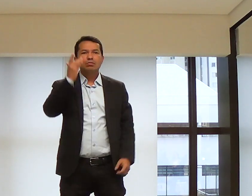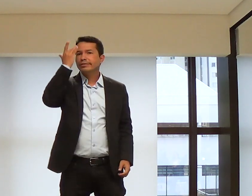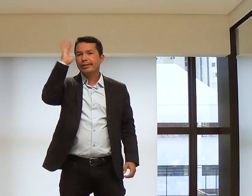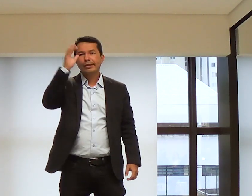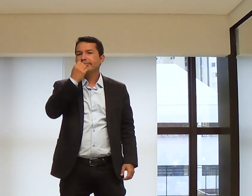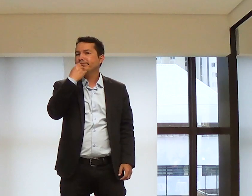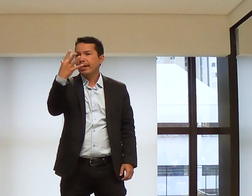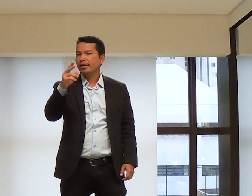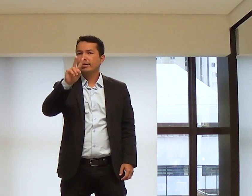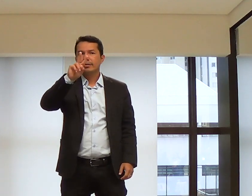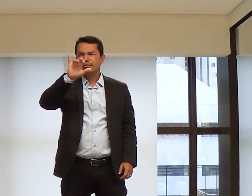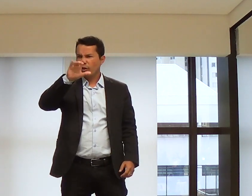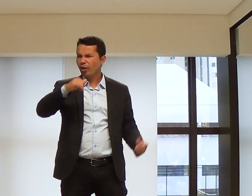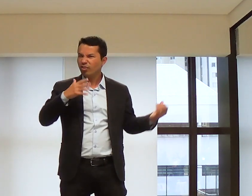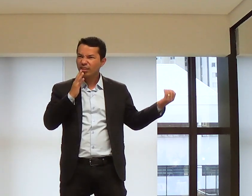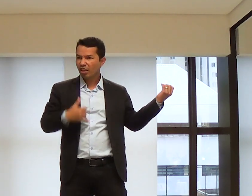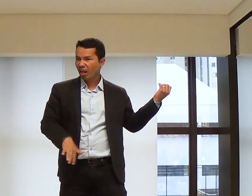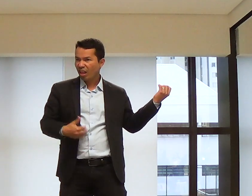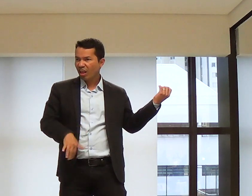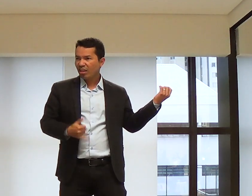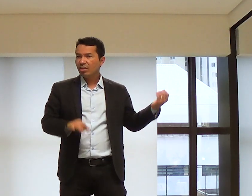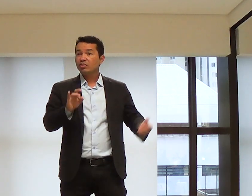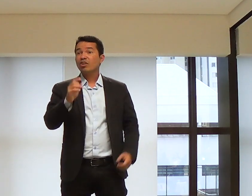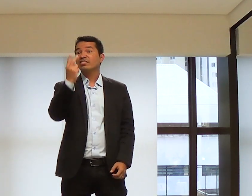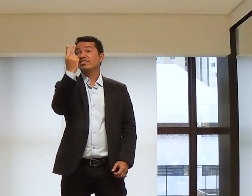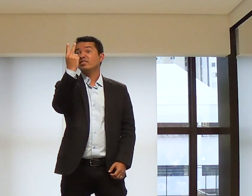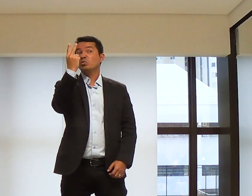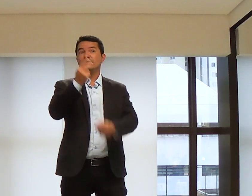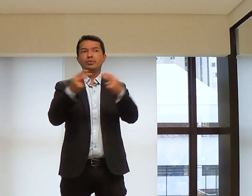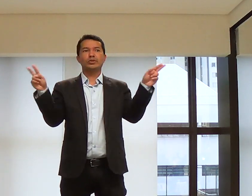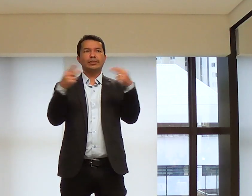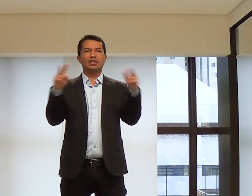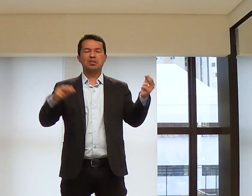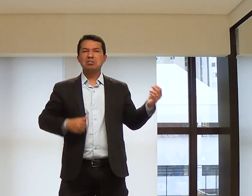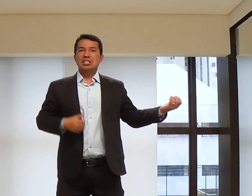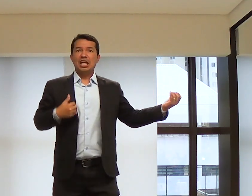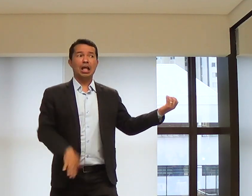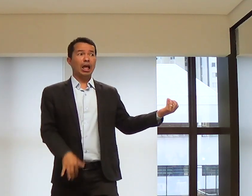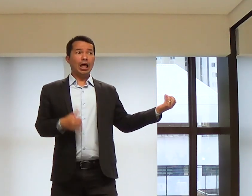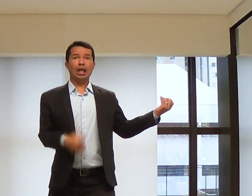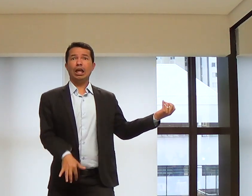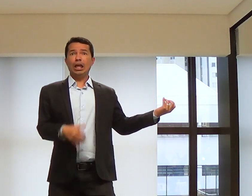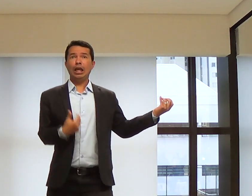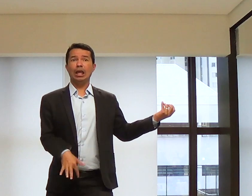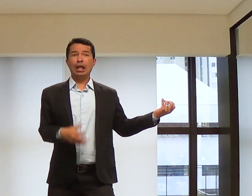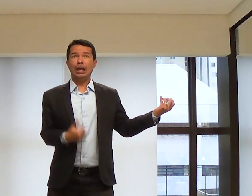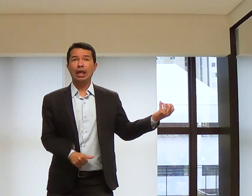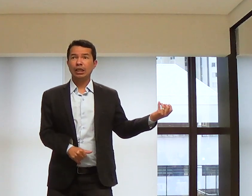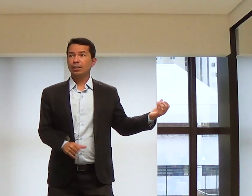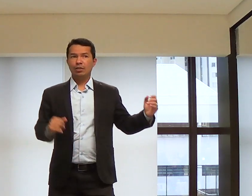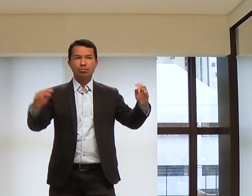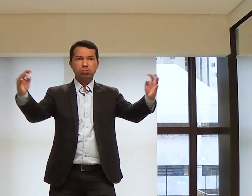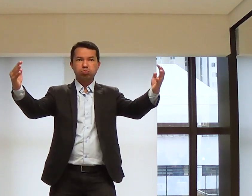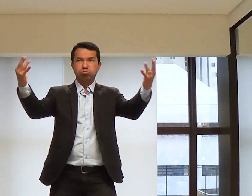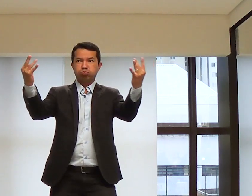musiquinha. Não sabia se era muito bom, não. Só sabia umas duas músicas ali. Tocava aquilo ali que eu sabia.